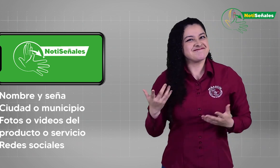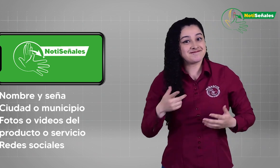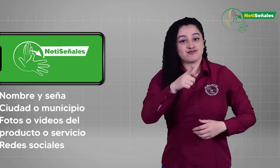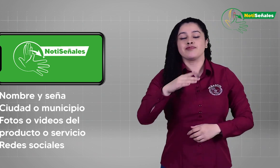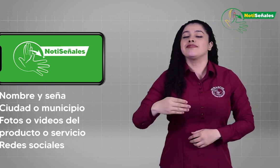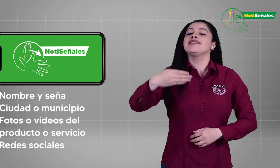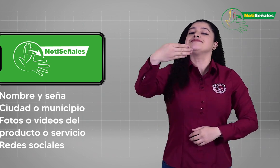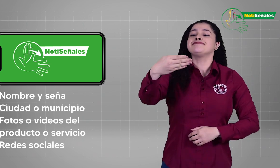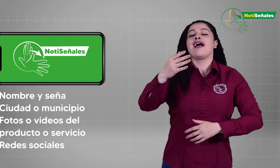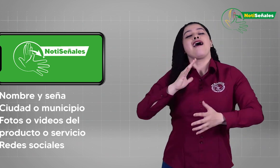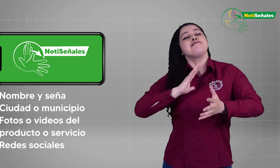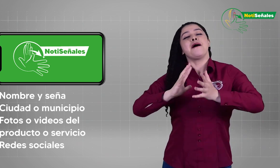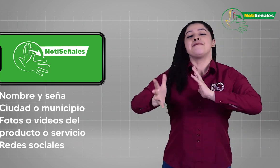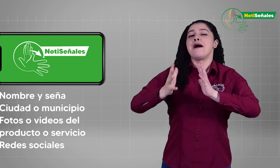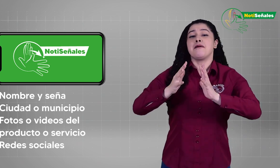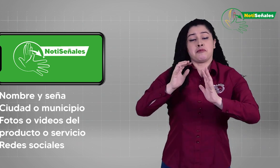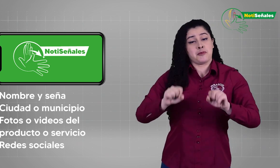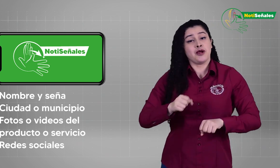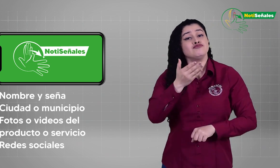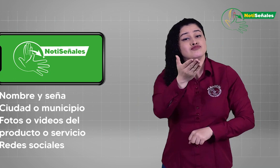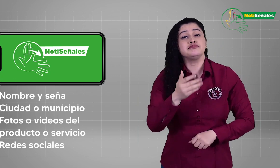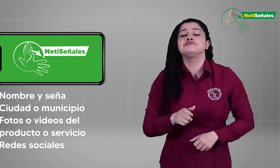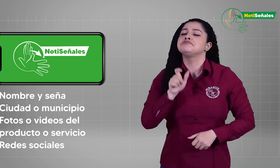En el video debe ir la presentación de quien está hablando.